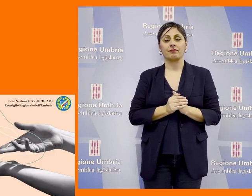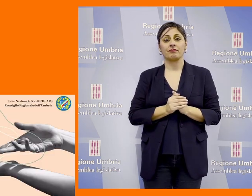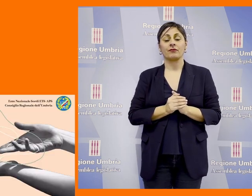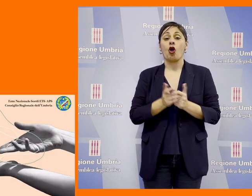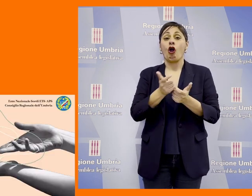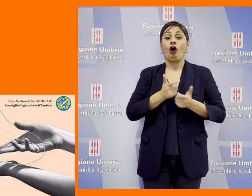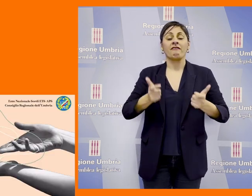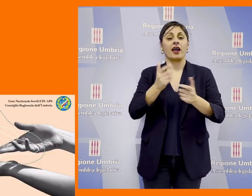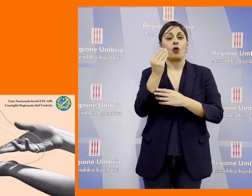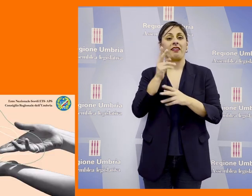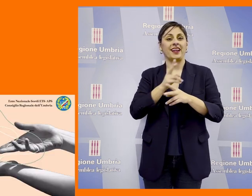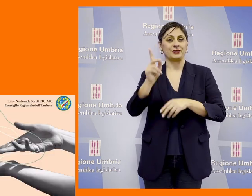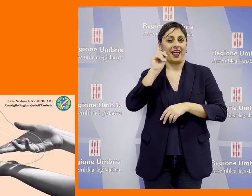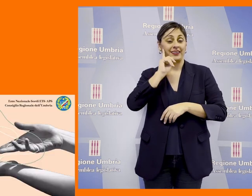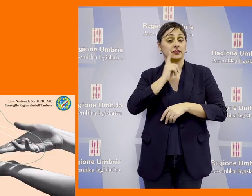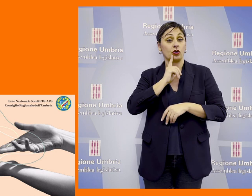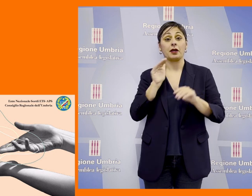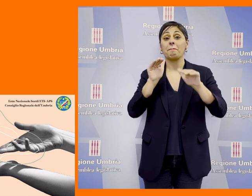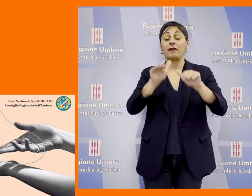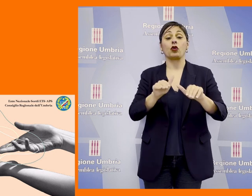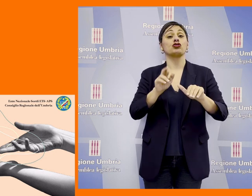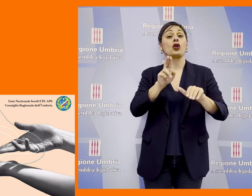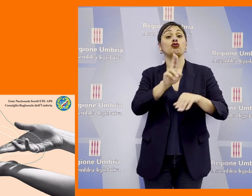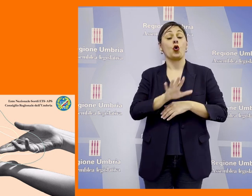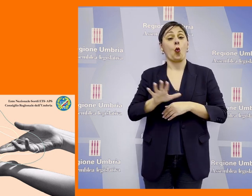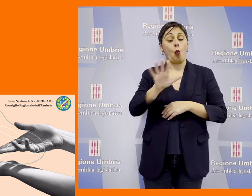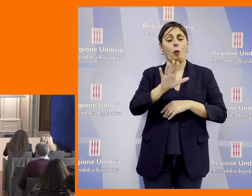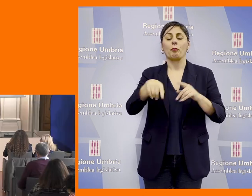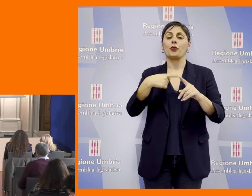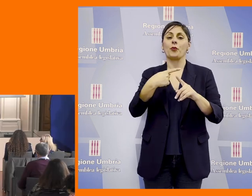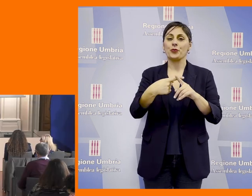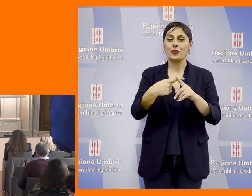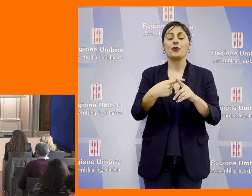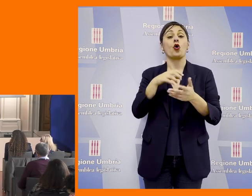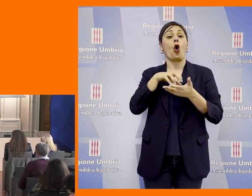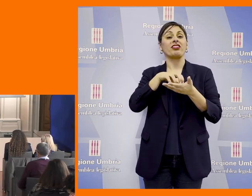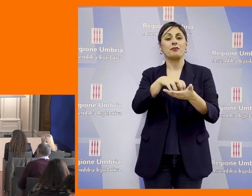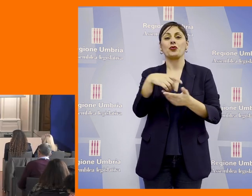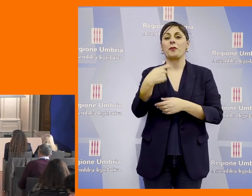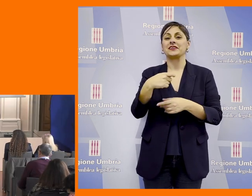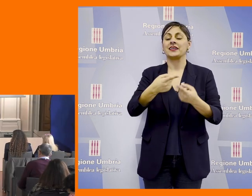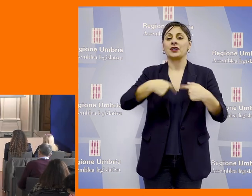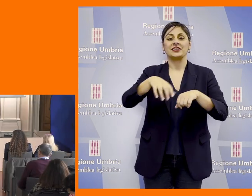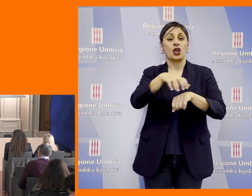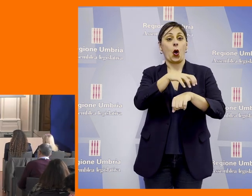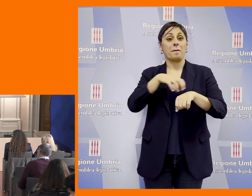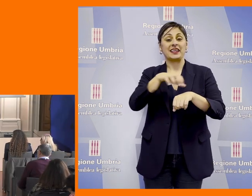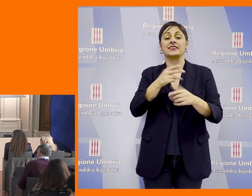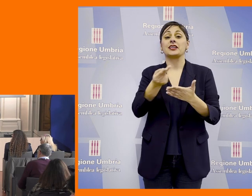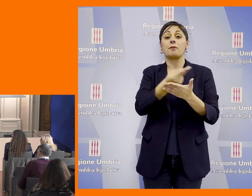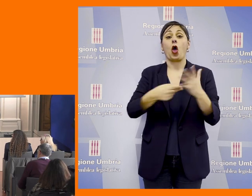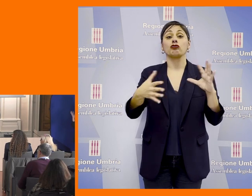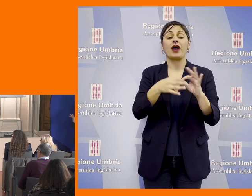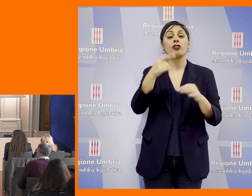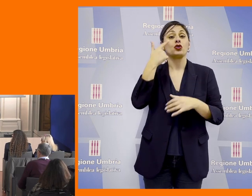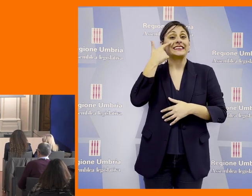Il convegno dell'ente nazionale Sordi patrocinato dalla Regione Umbria e con il contributo della Presidenza del Consiglio dei Ministri